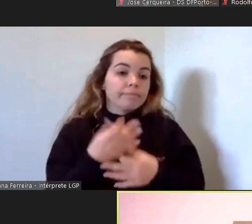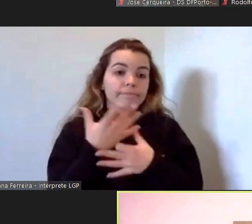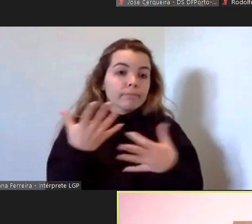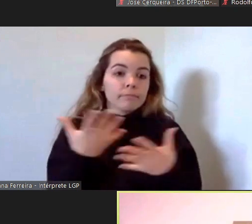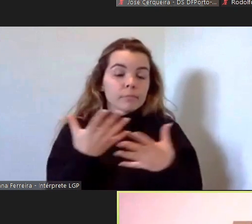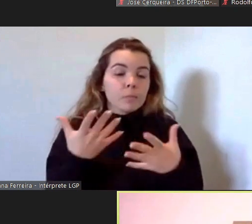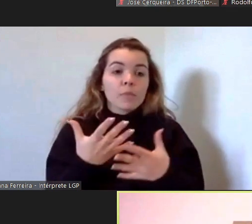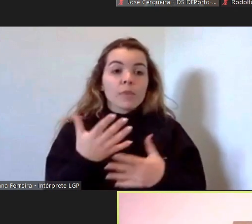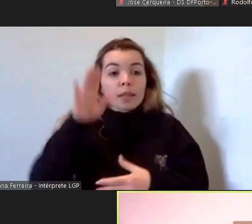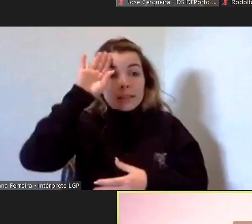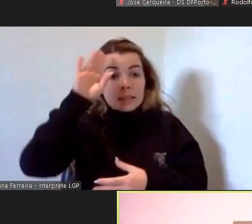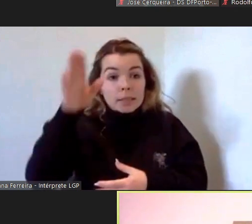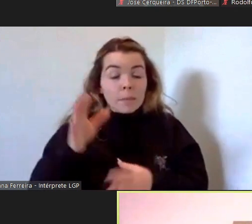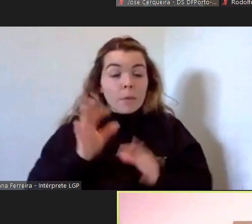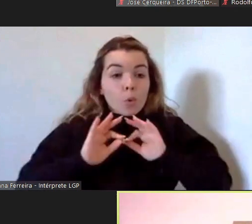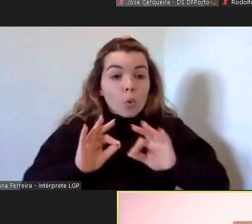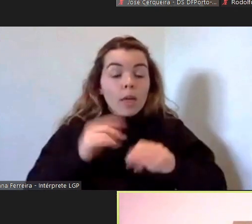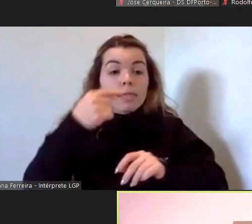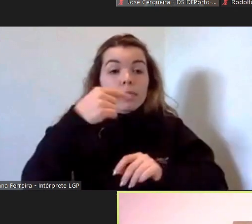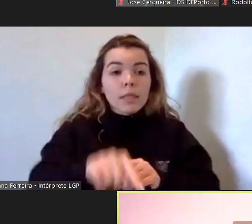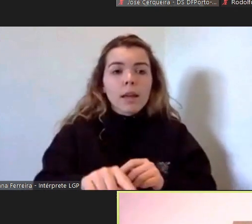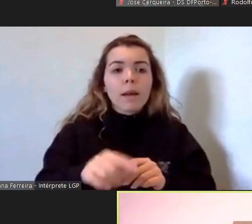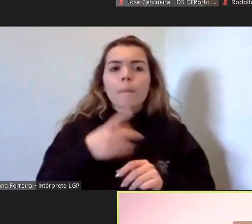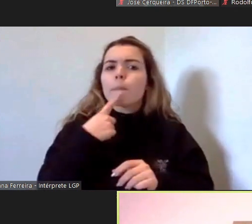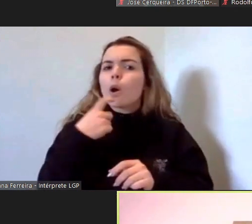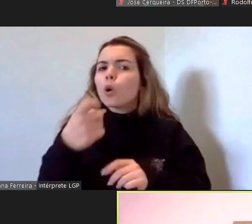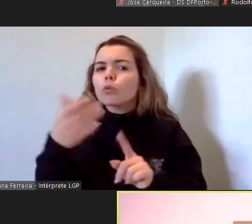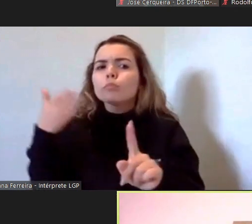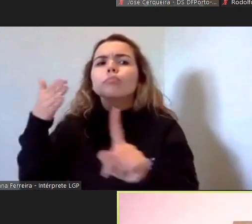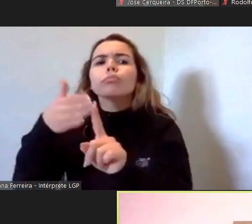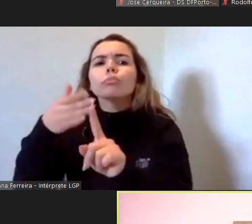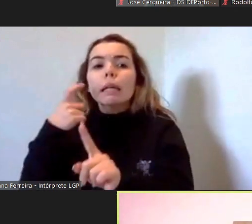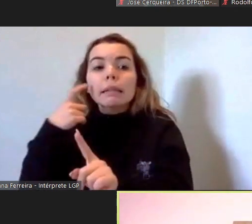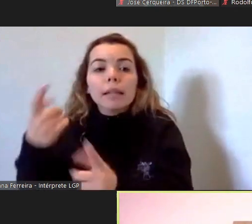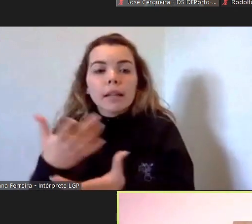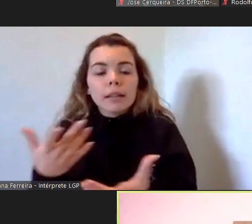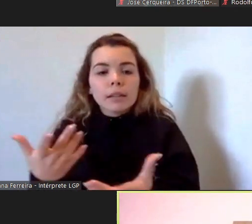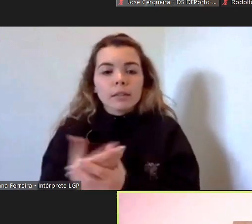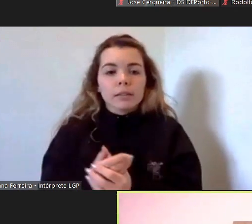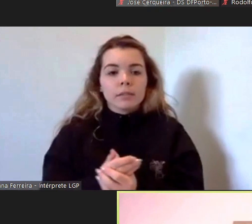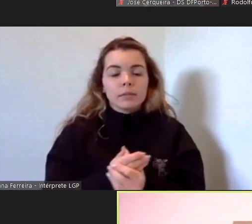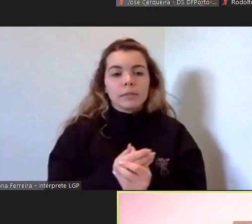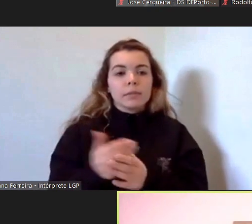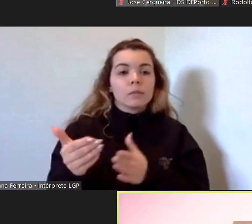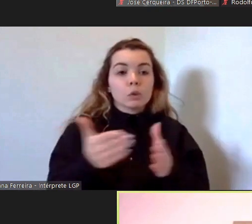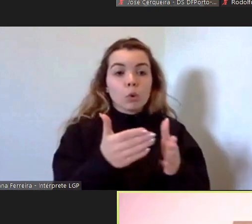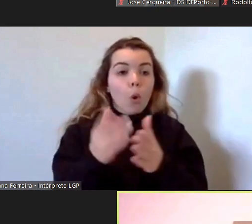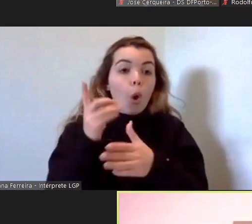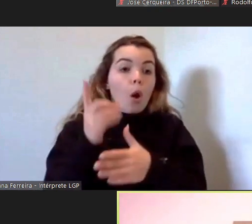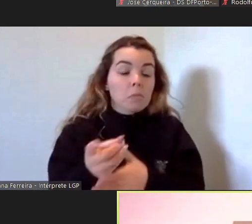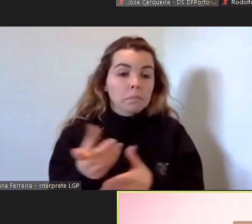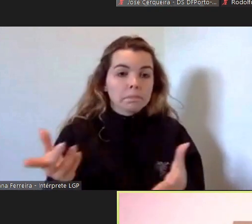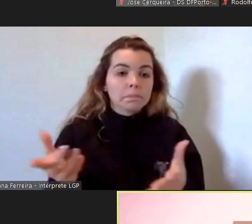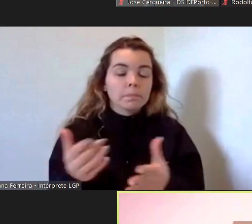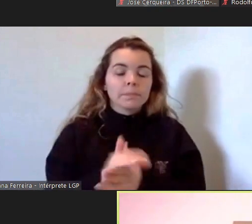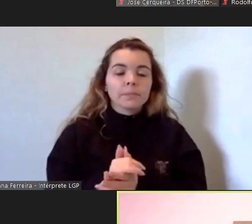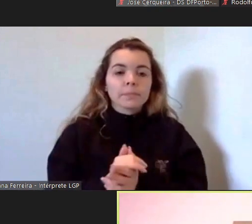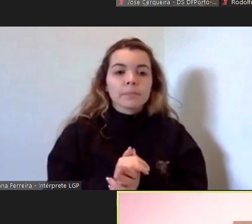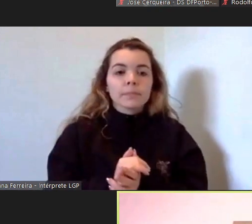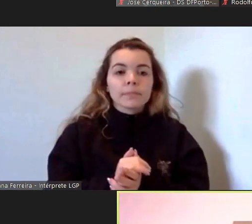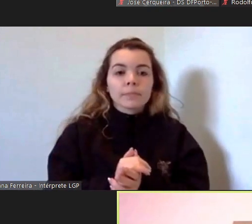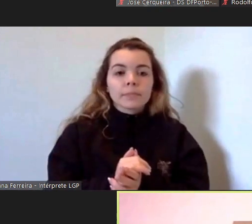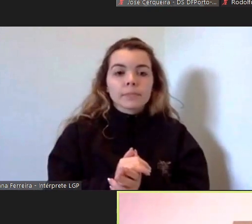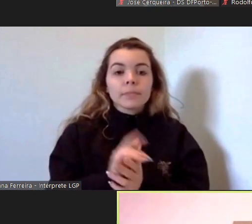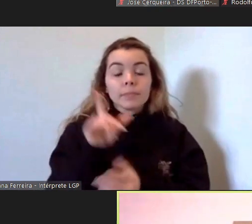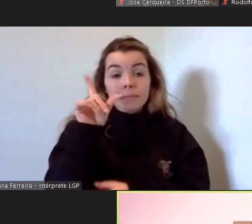acautelá-los a quem se dirigir quais os circuitos por aí e também se calhar aqui